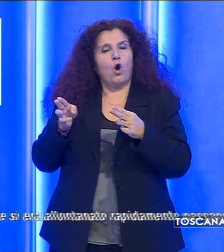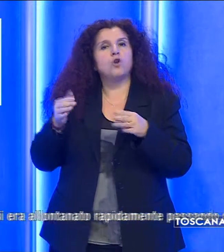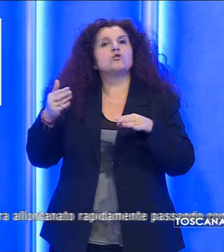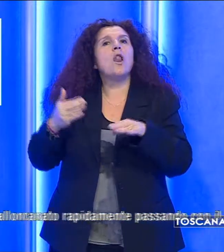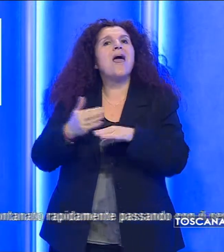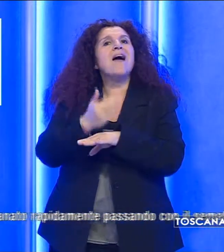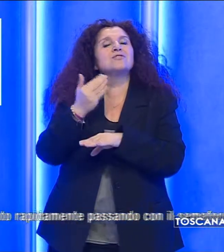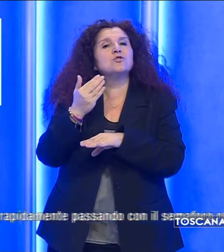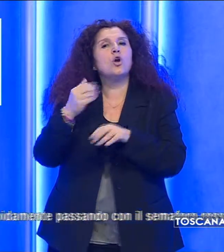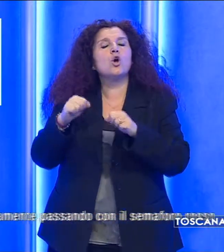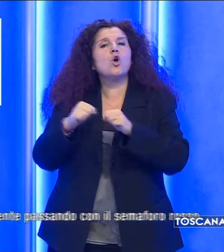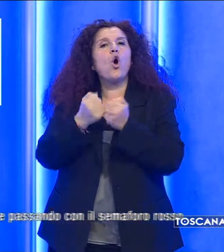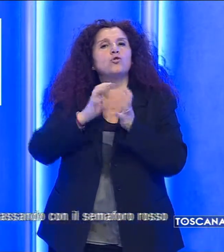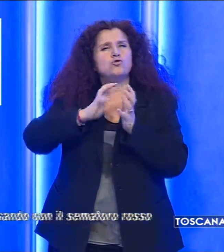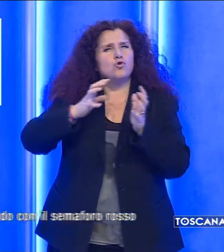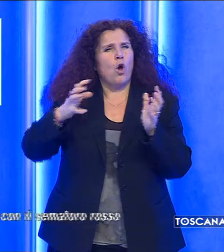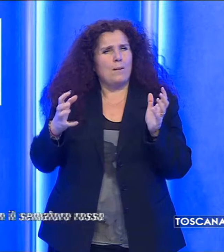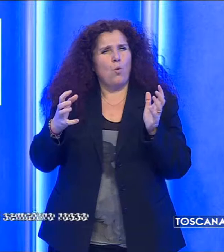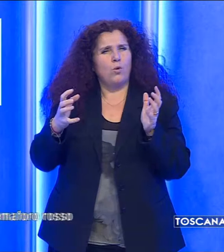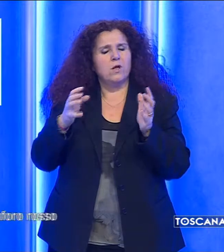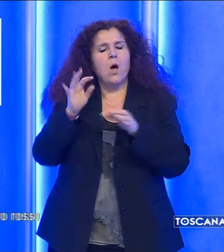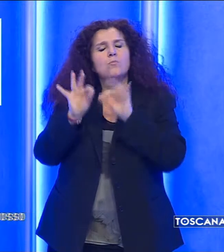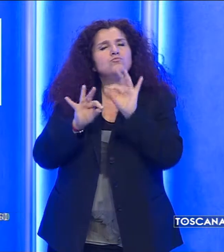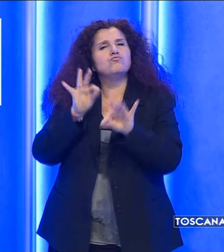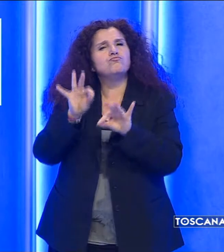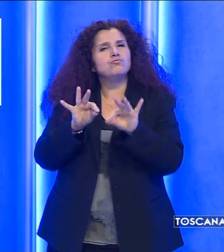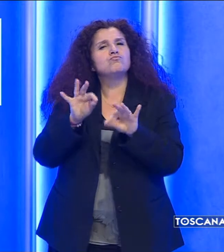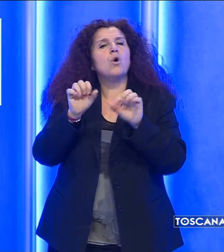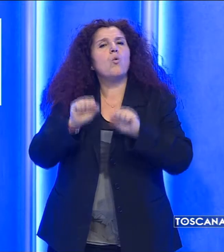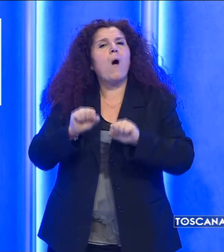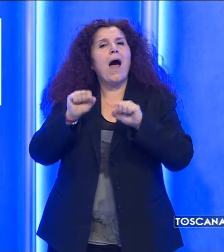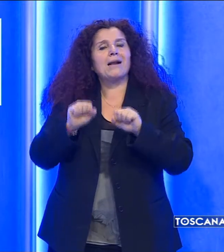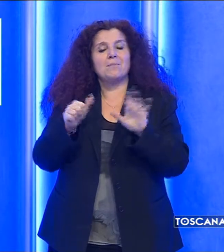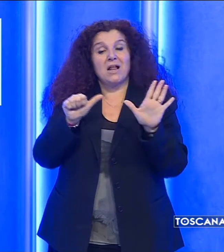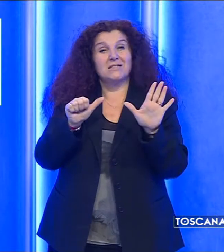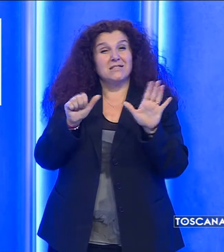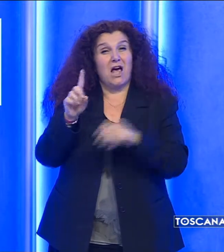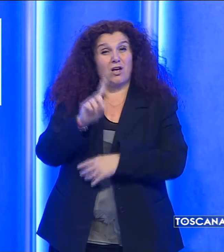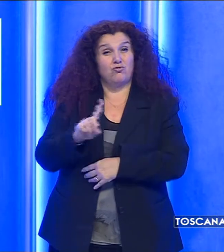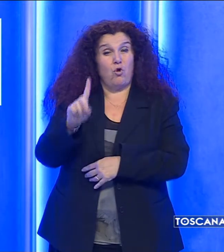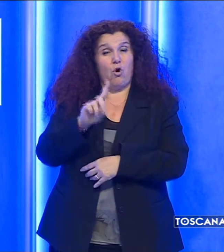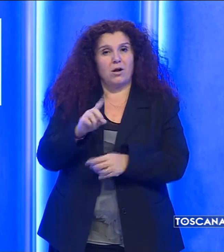lesioni per contusioni multiple con prognosi giudicate guaribili in sei giorni.